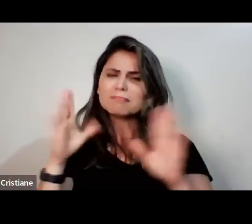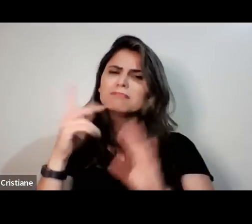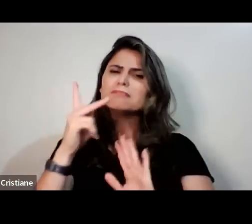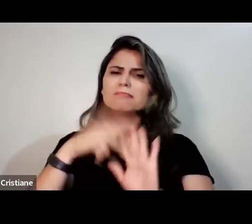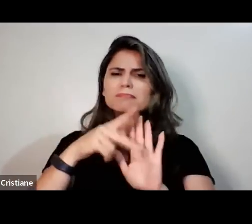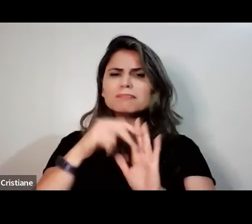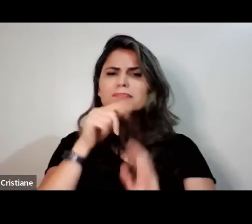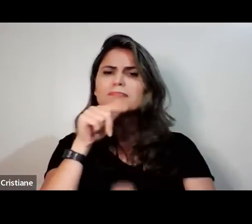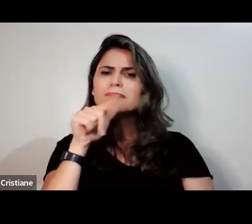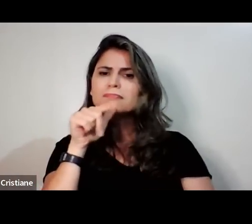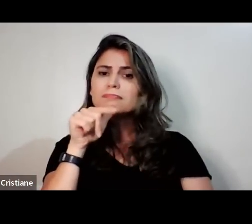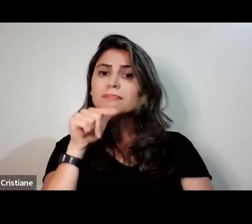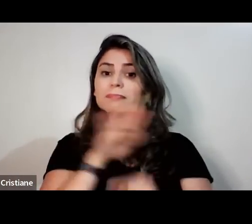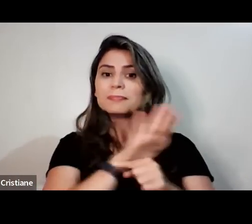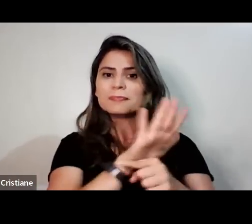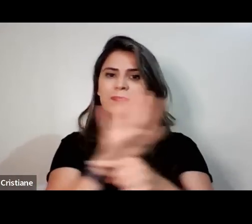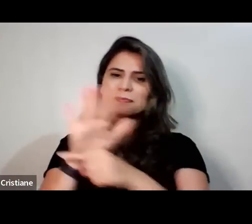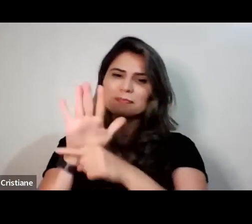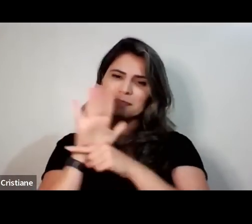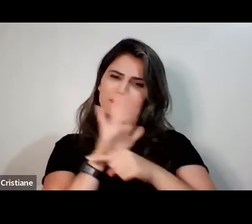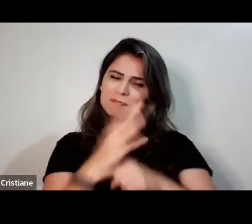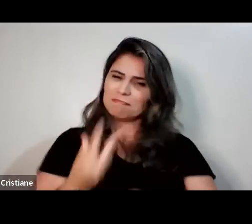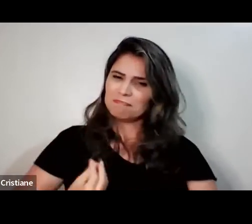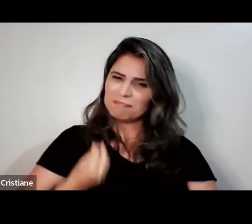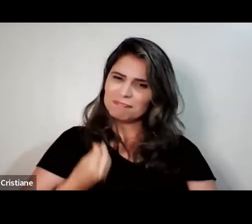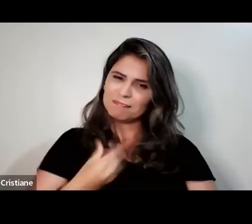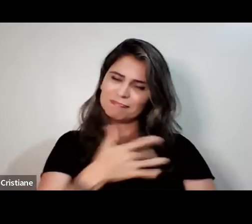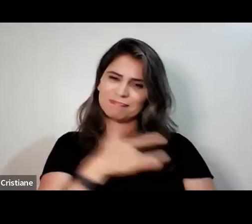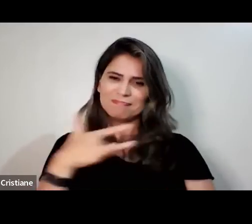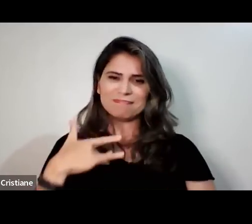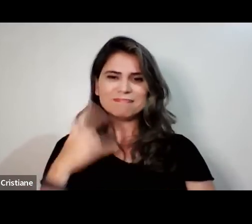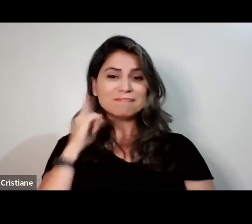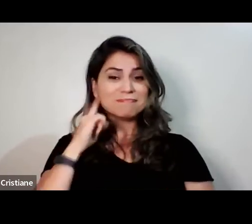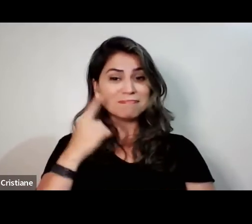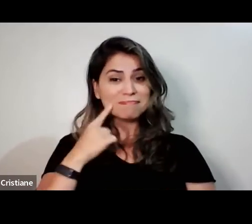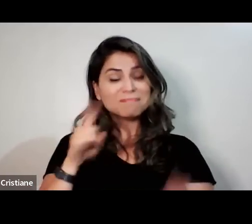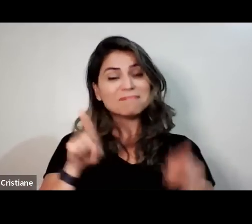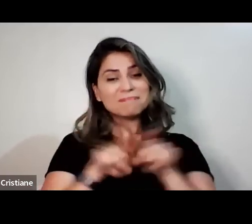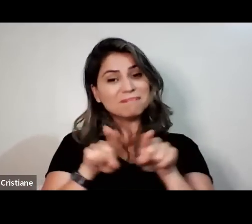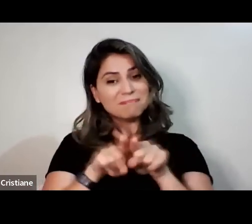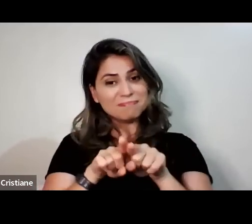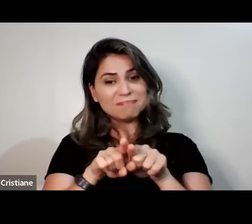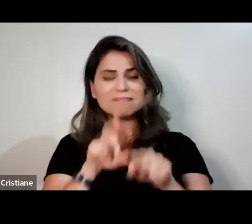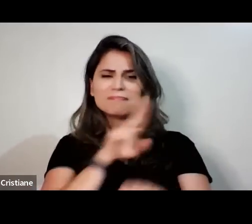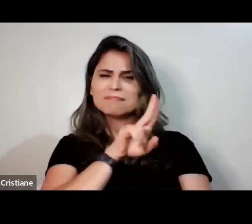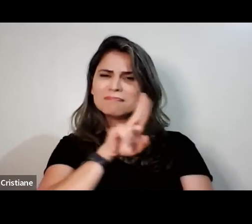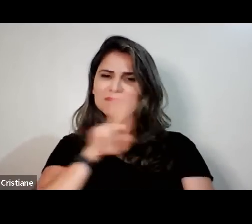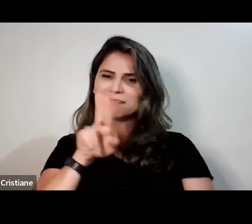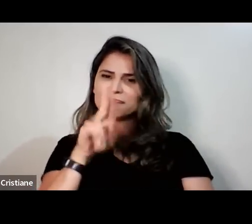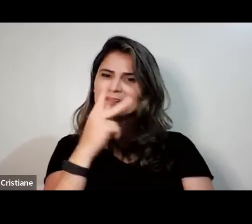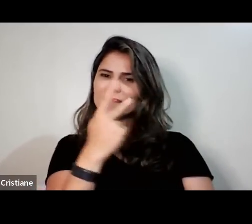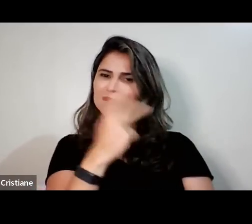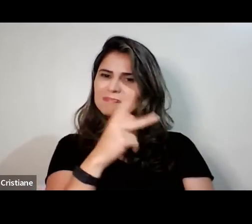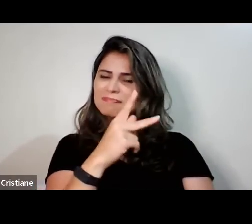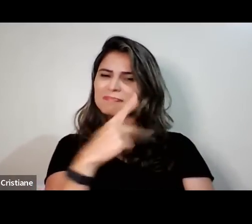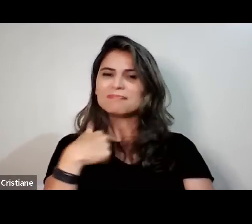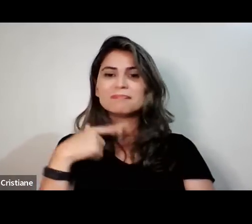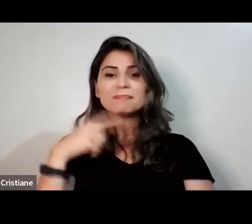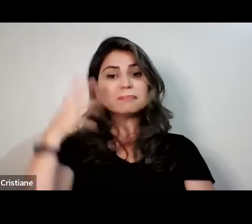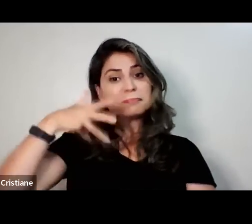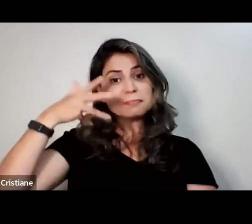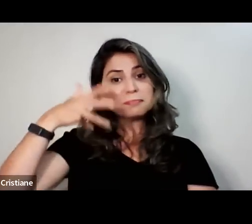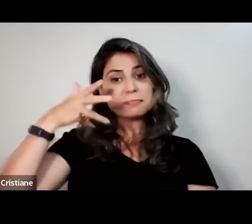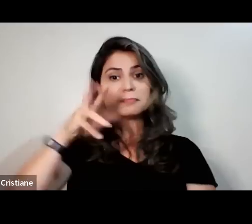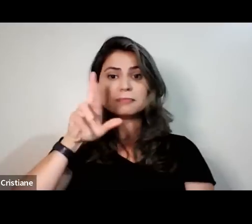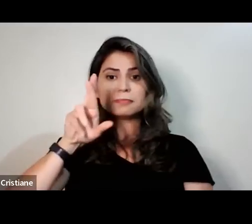esse projeto vem fazendo a diferença na vida de todas as pessoas. O meu nome é Romulo. Já ajuda as pessoas a